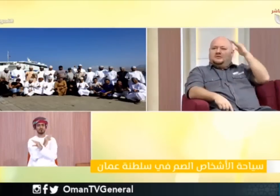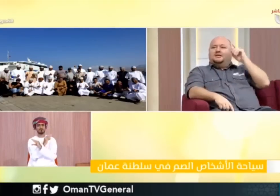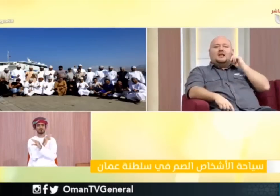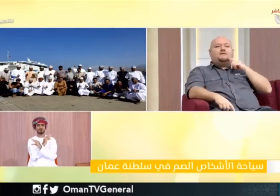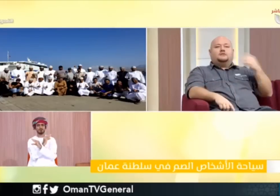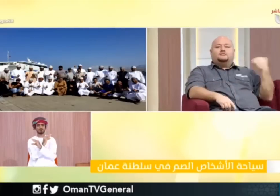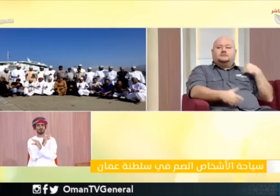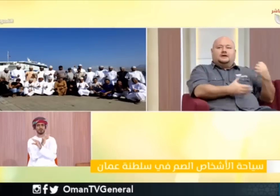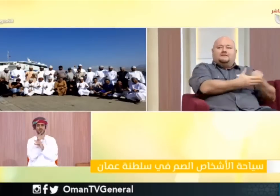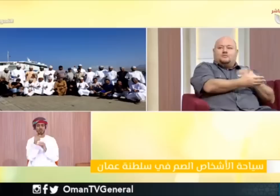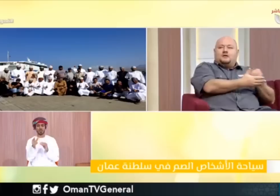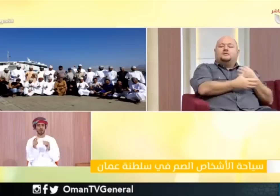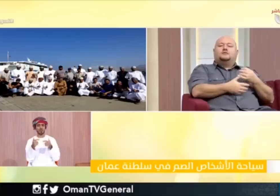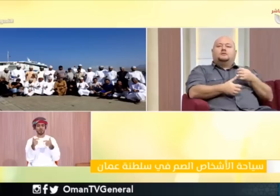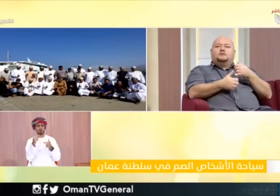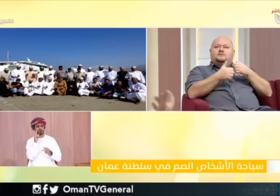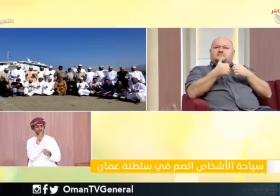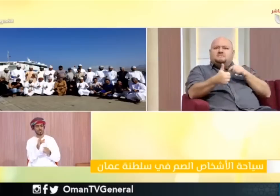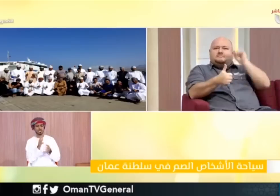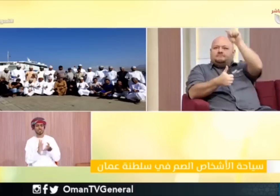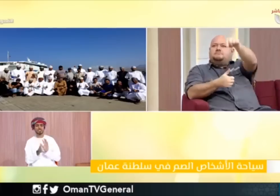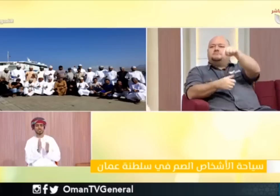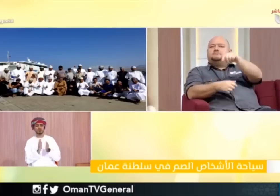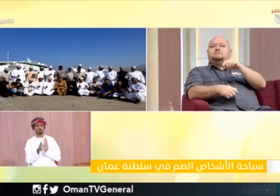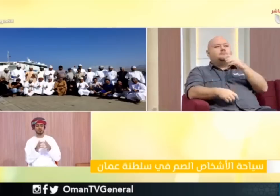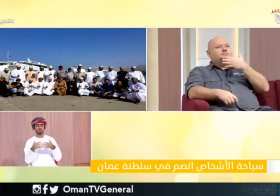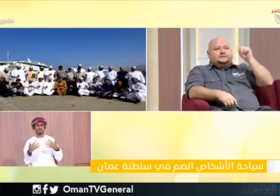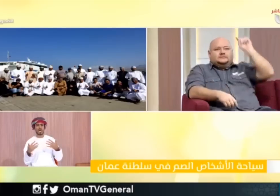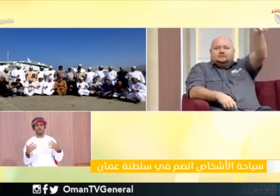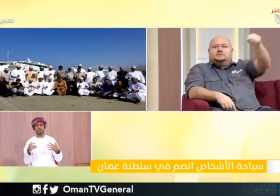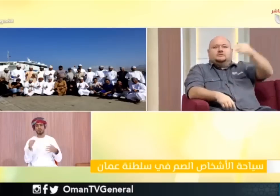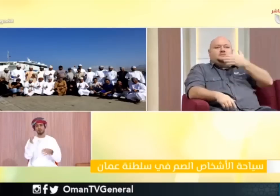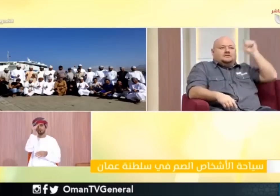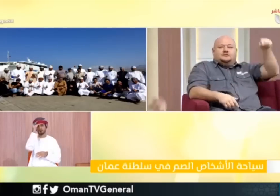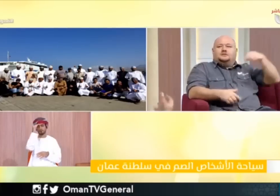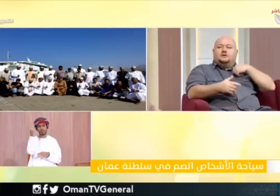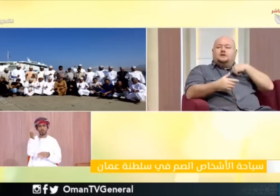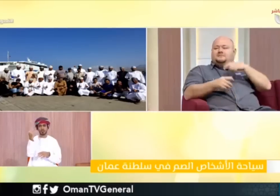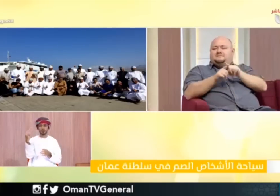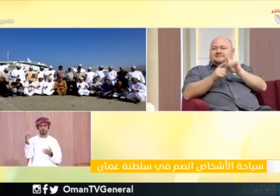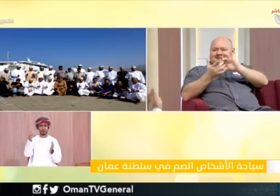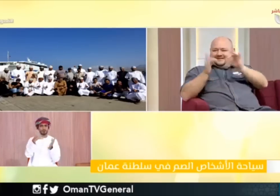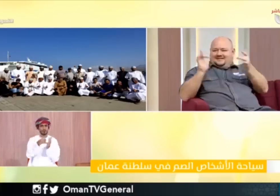تكنولوجيا معلومات إذا كان إذا مثلا فيه كول سنتر أو شيء معين